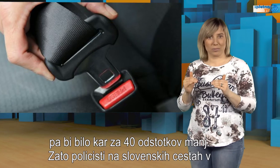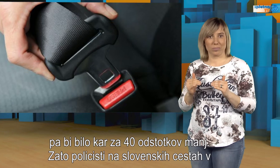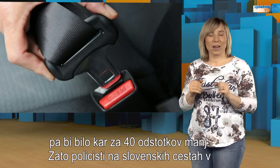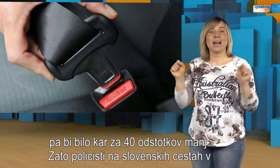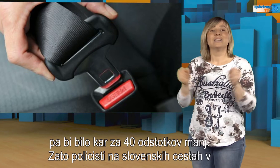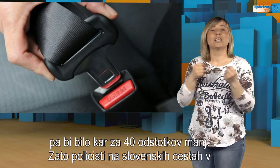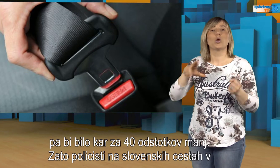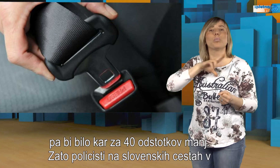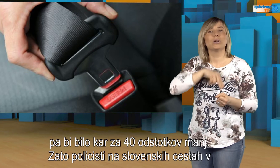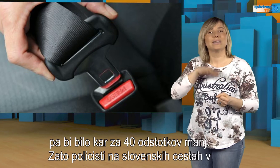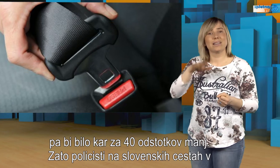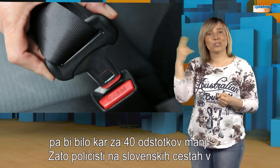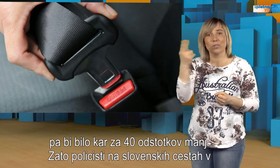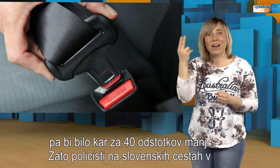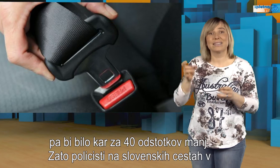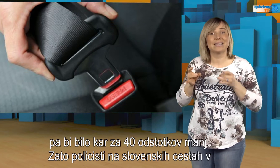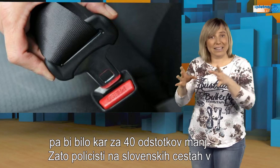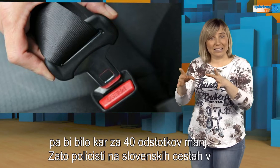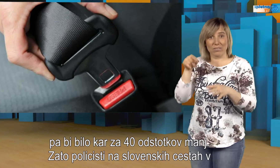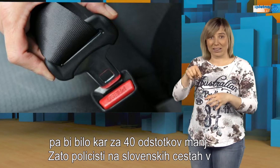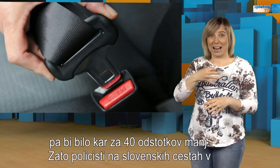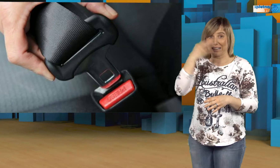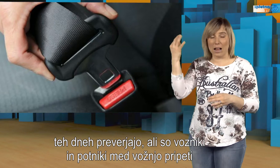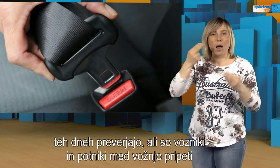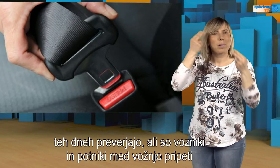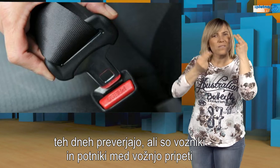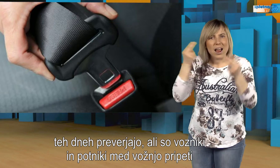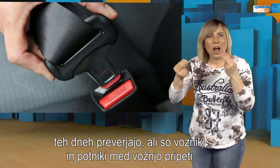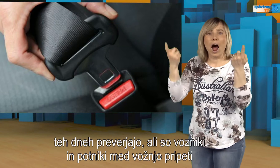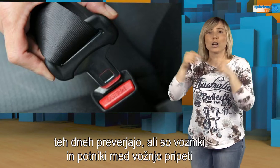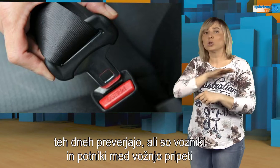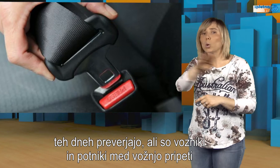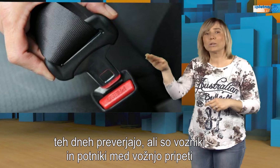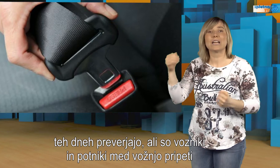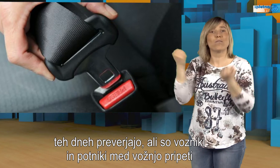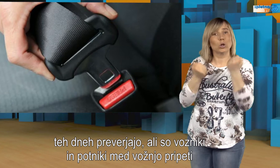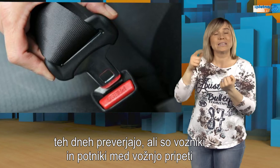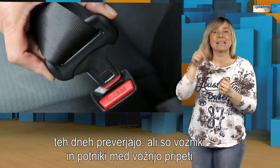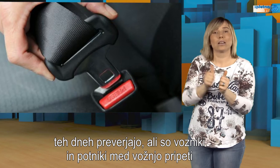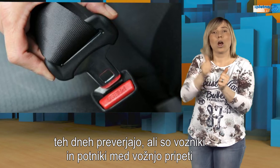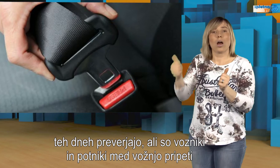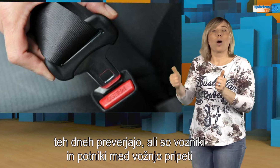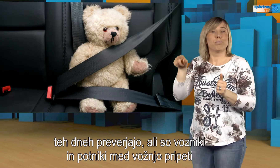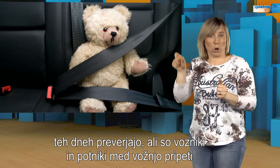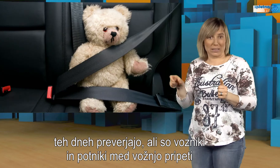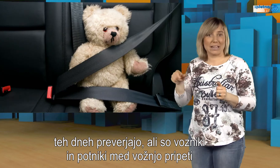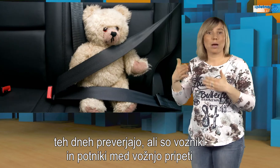Zato policisti na slovenskih cestah v teh dneh preverjajo, ali so vozniki in potniki med vožnjo